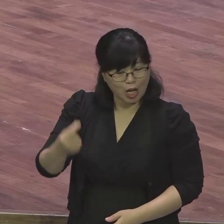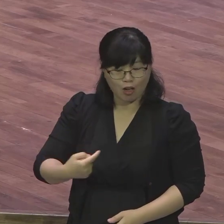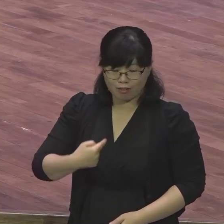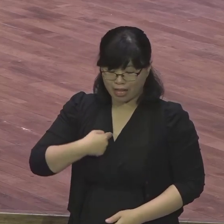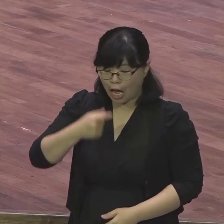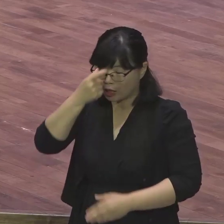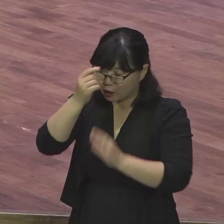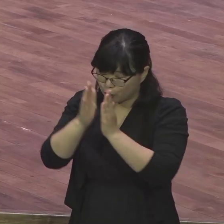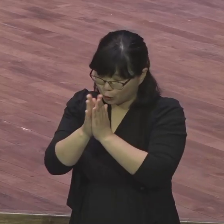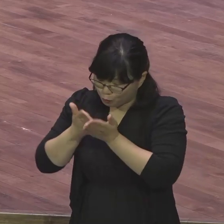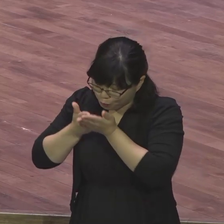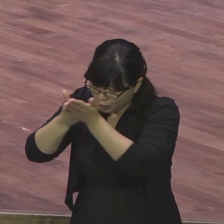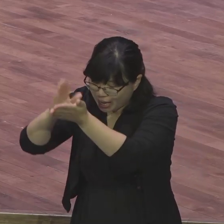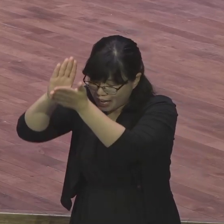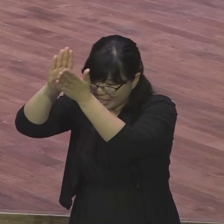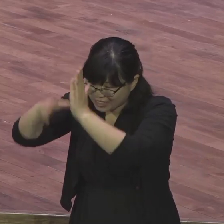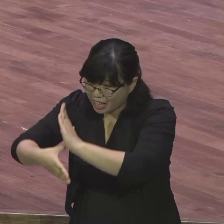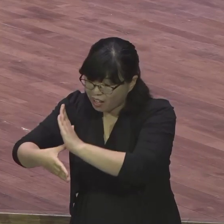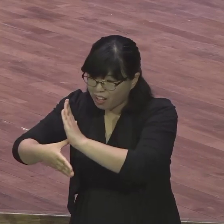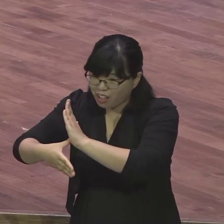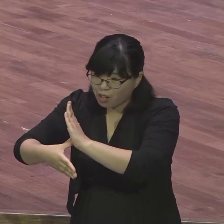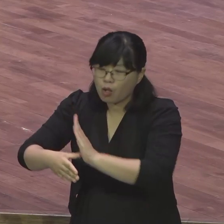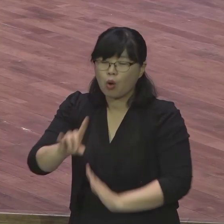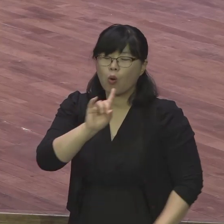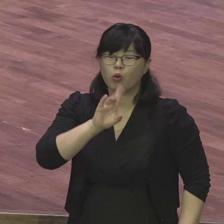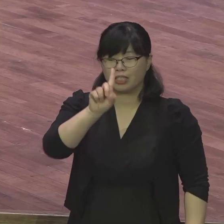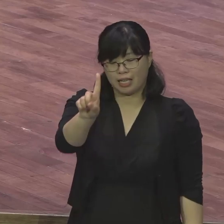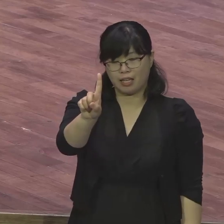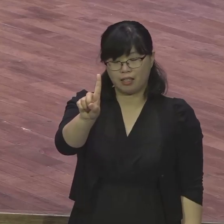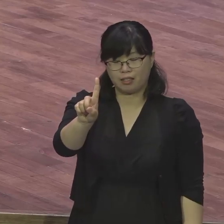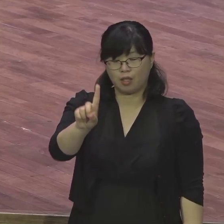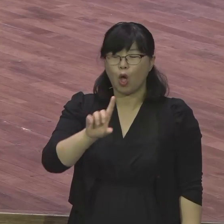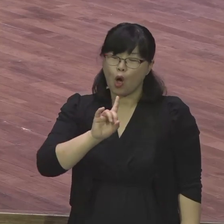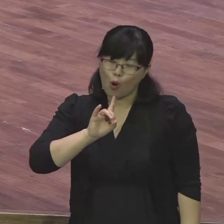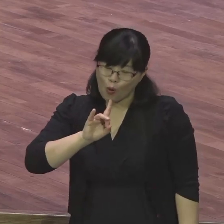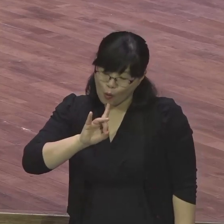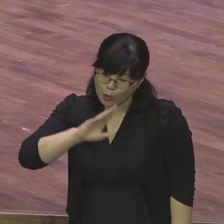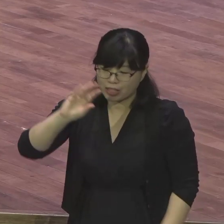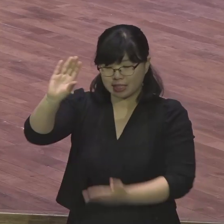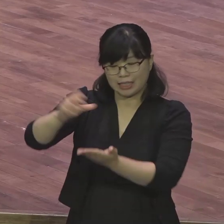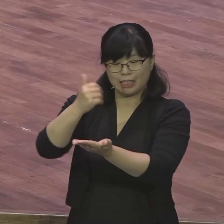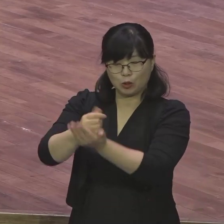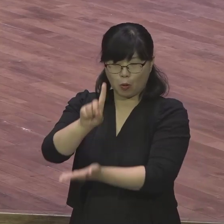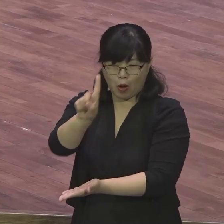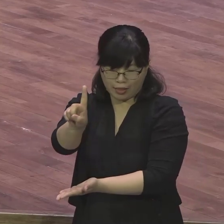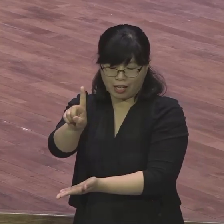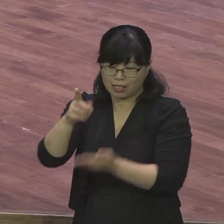거기서 문제 오거든 오직 그리스도 마누라가 따다다다다 하거든 오직 그리스도